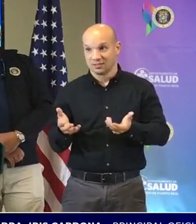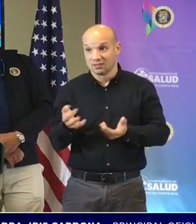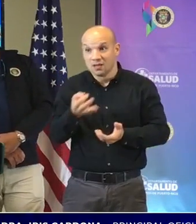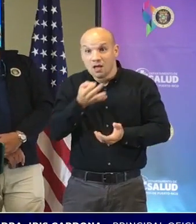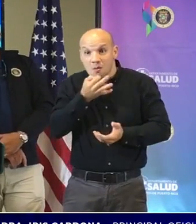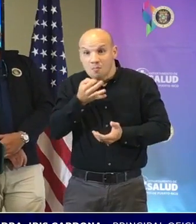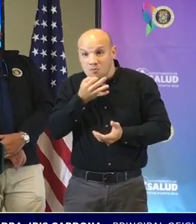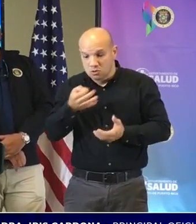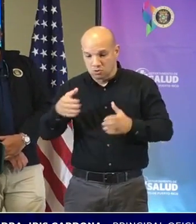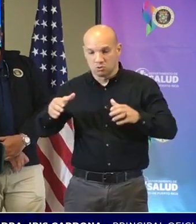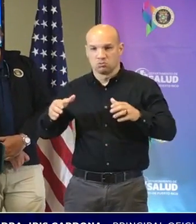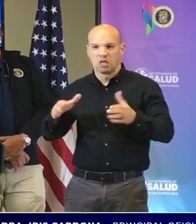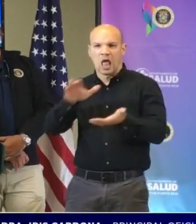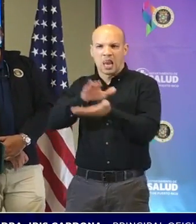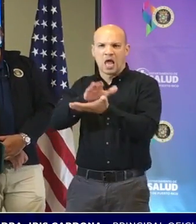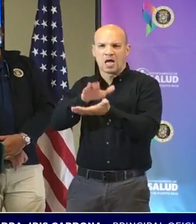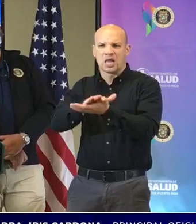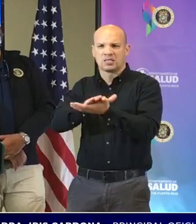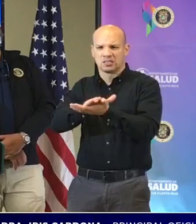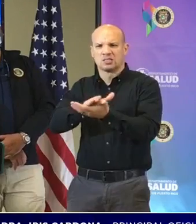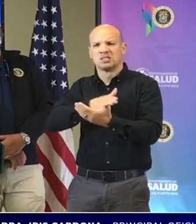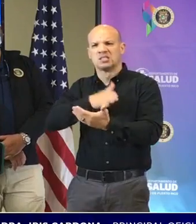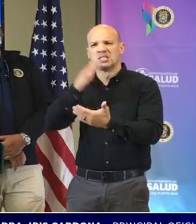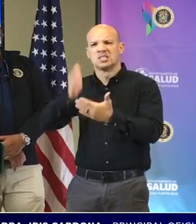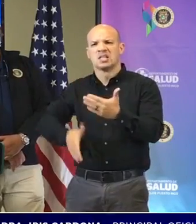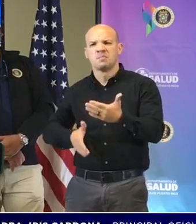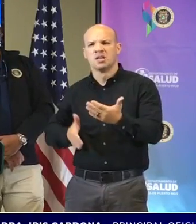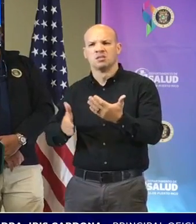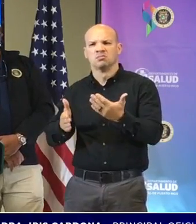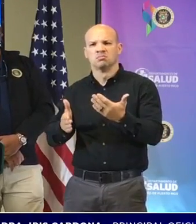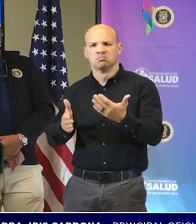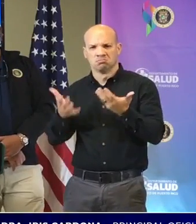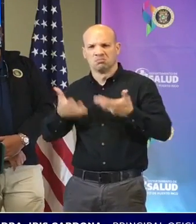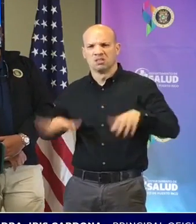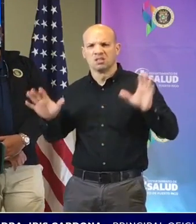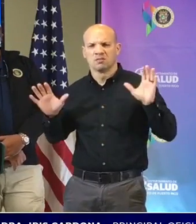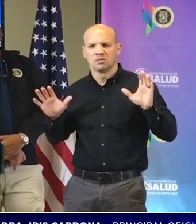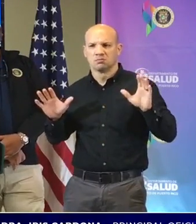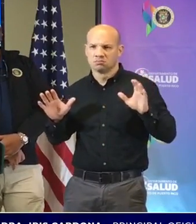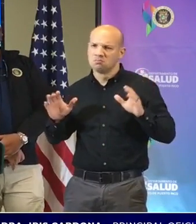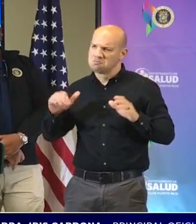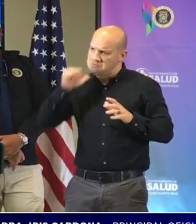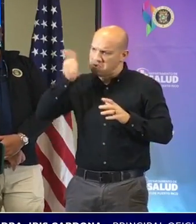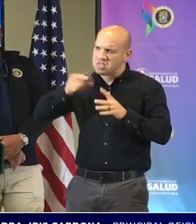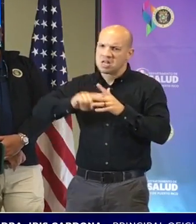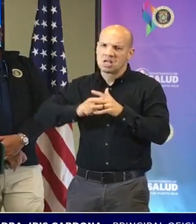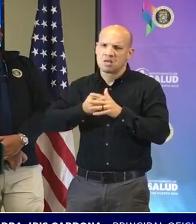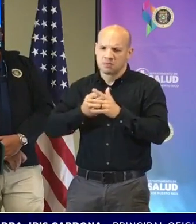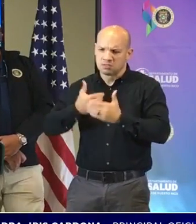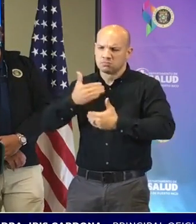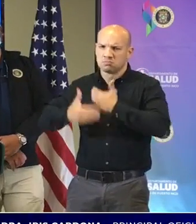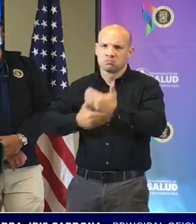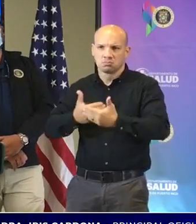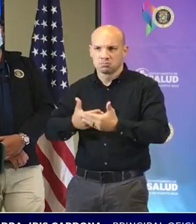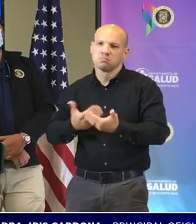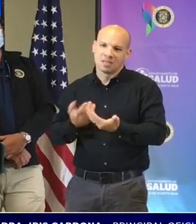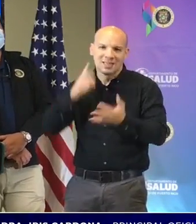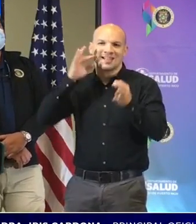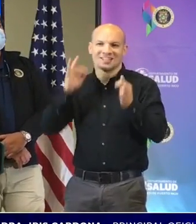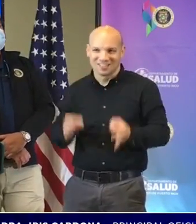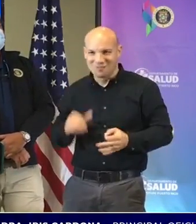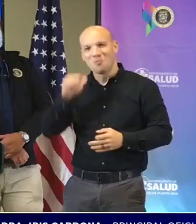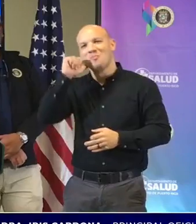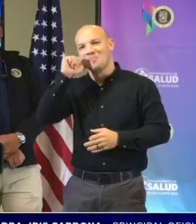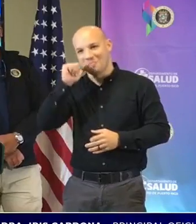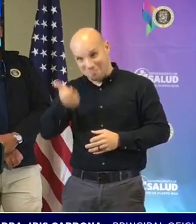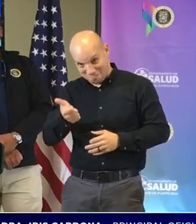las clases en la mayoría de las escuelas y vamos a ver un incremento en eso empezando el día de mañana que por eso decidimos dar el servicio a la vacunación para los niños